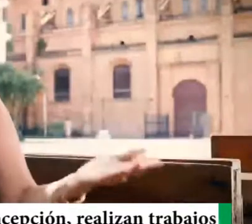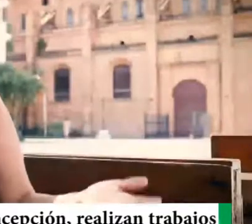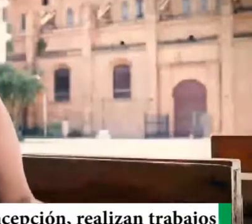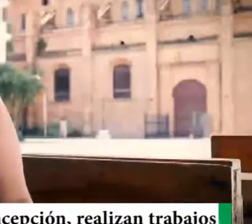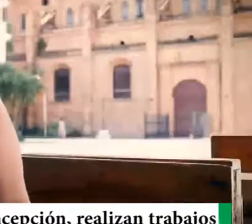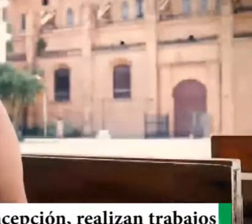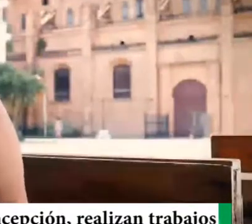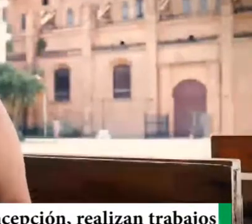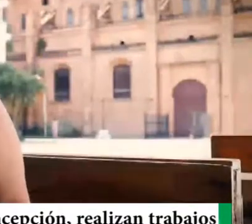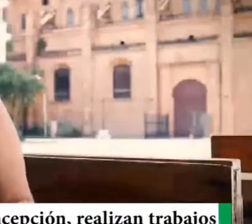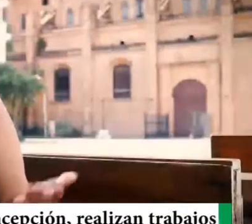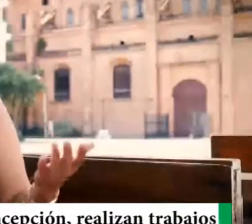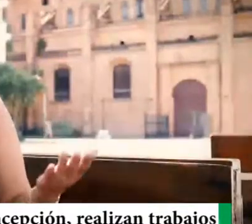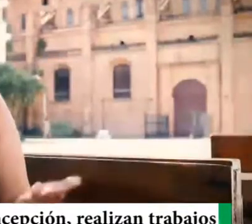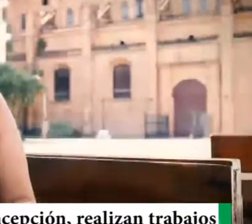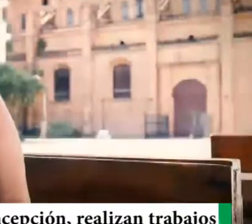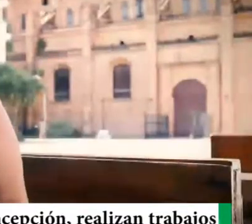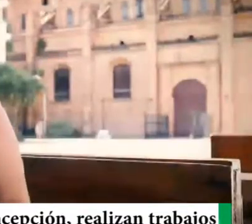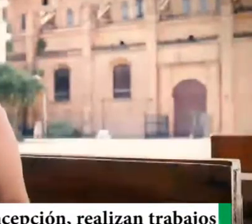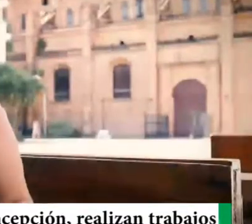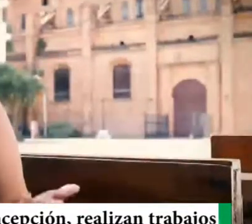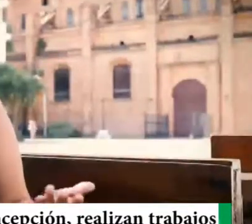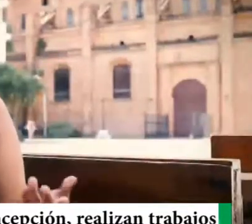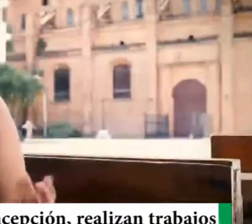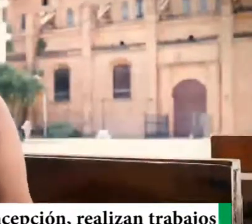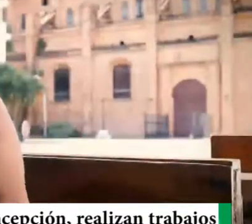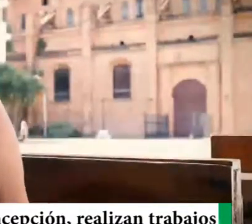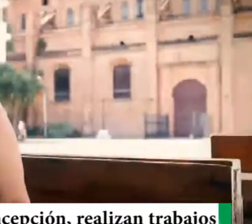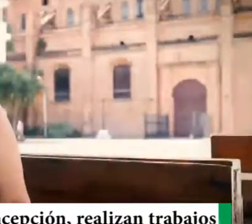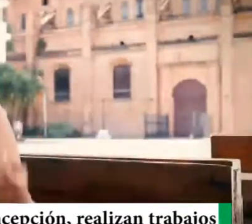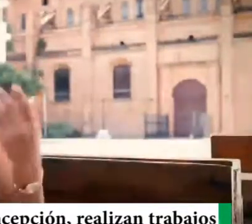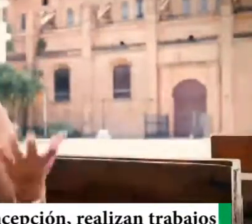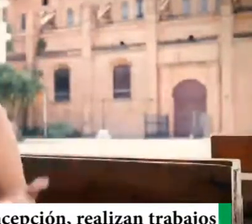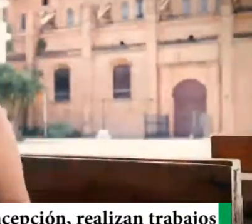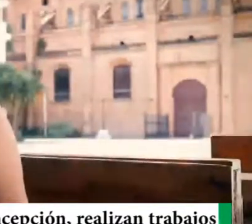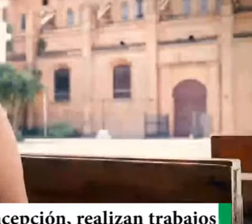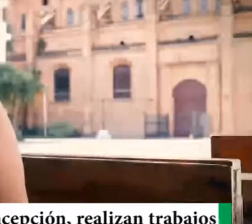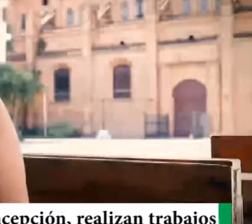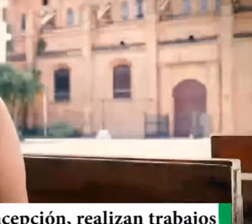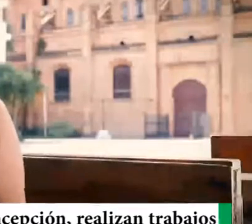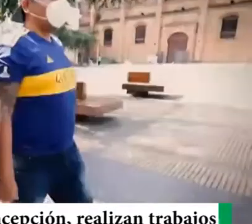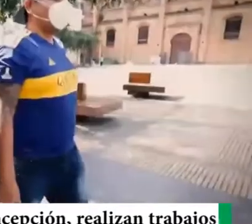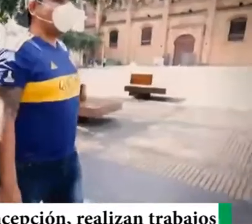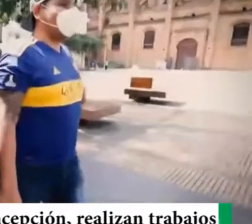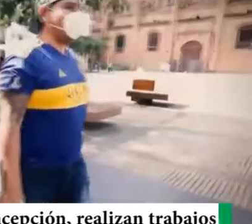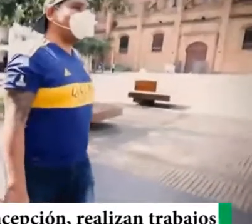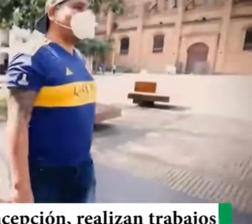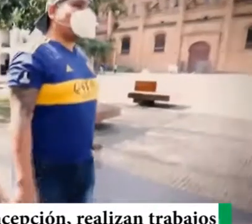no tenía ya nada. O sea, eso es solamente un milagro de Dios.